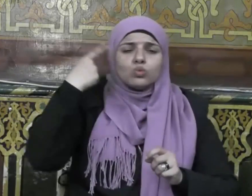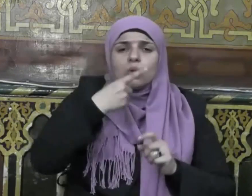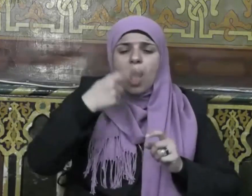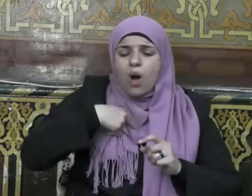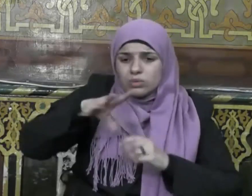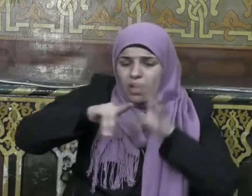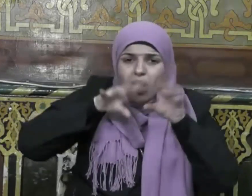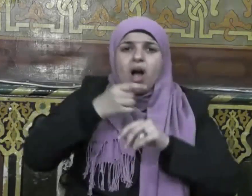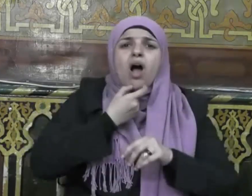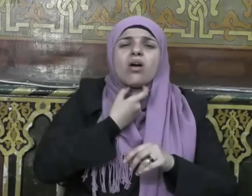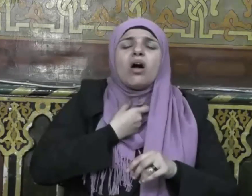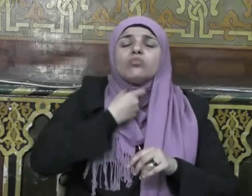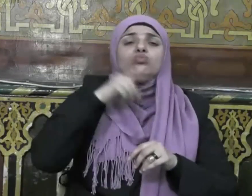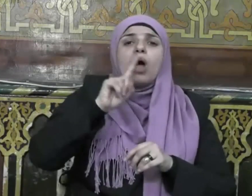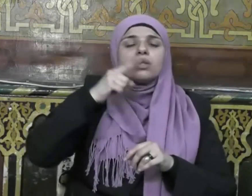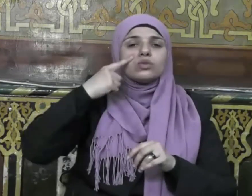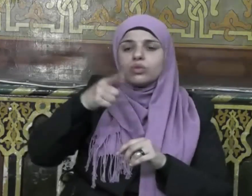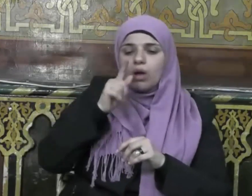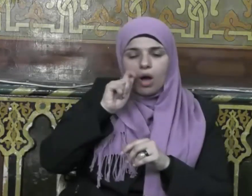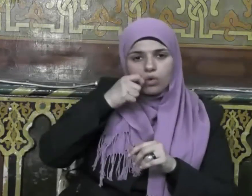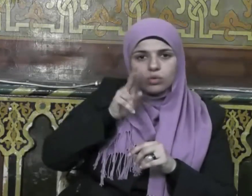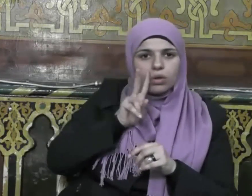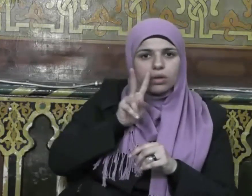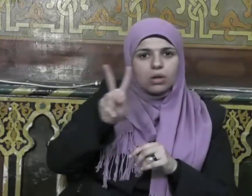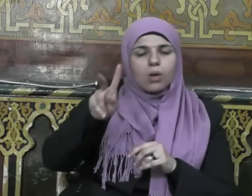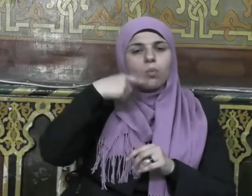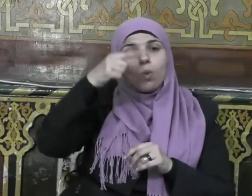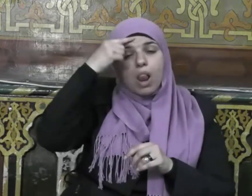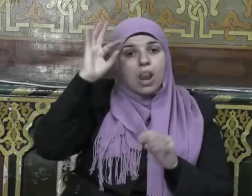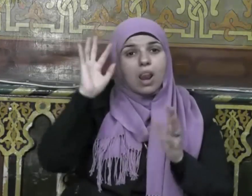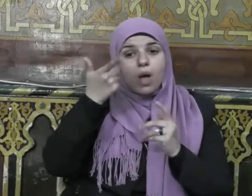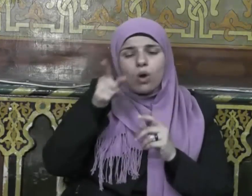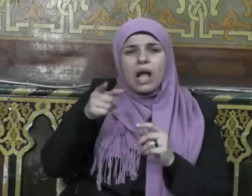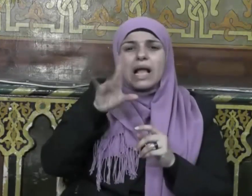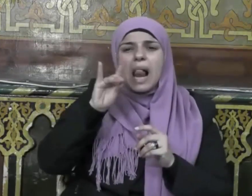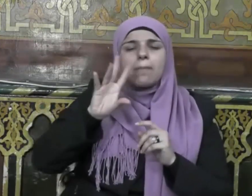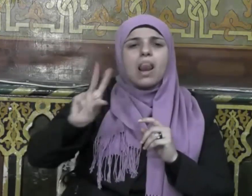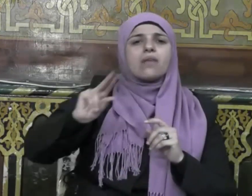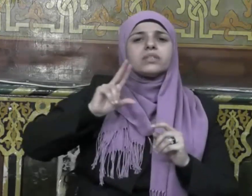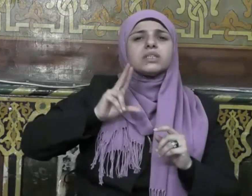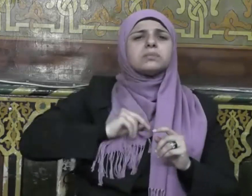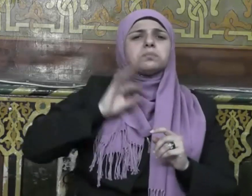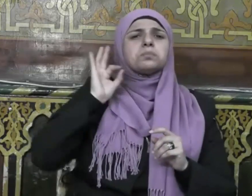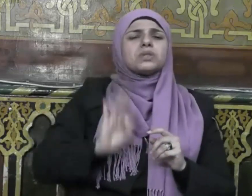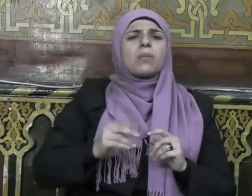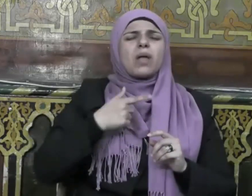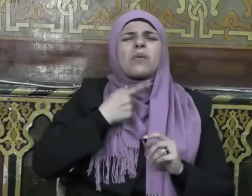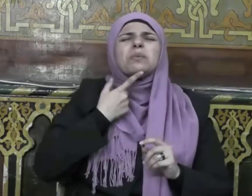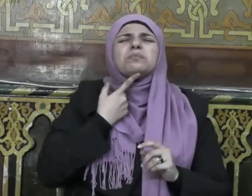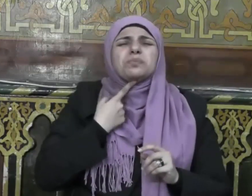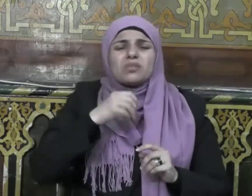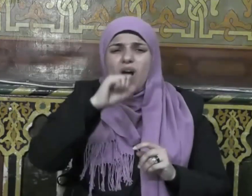الثرى من العطش فقال الرجل لقد بلغ هذا الكلب من العطش